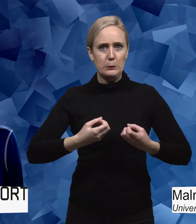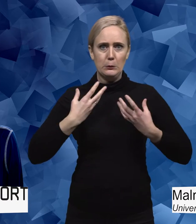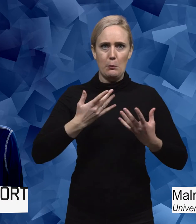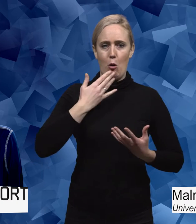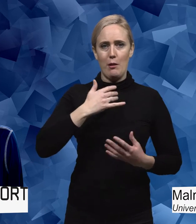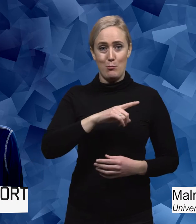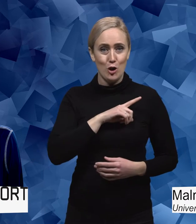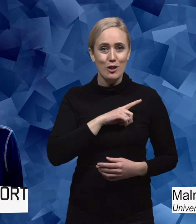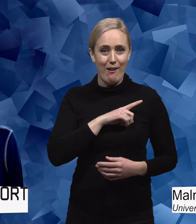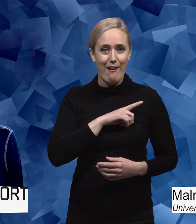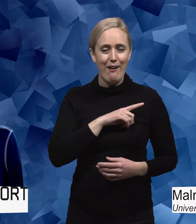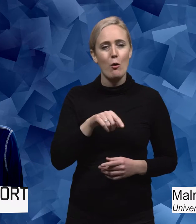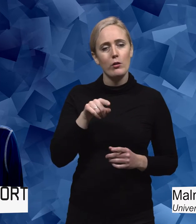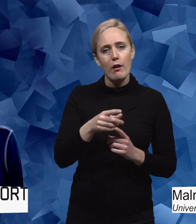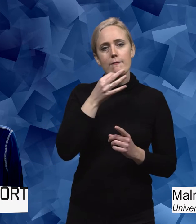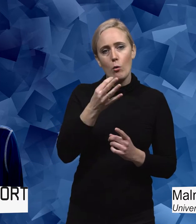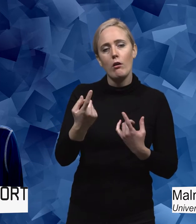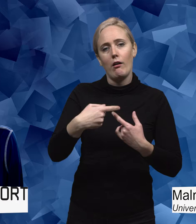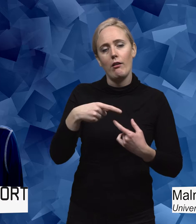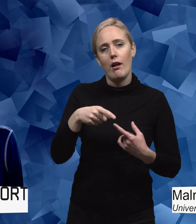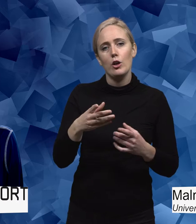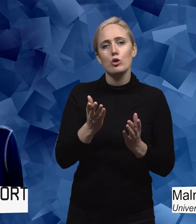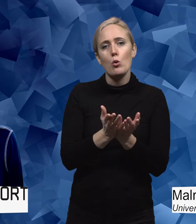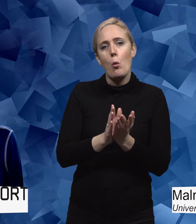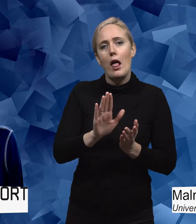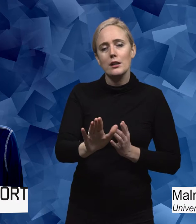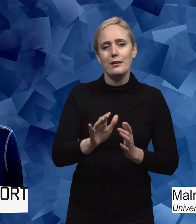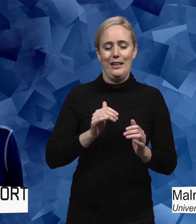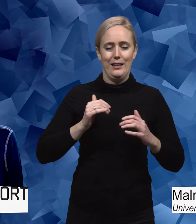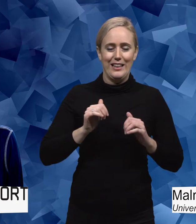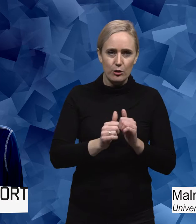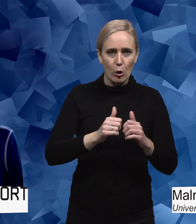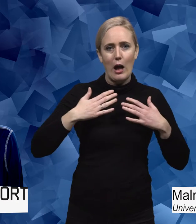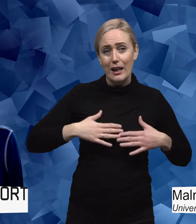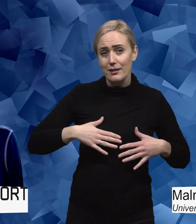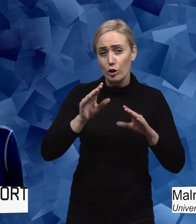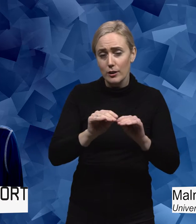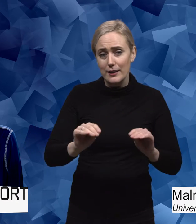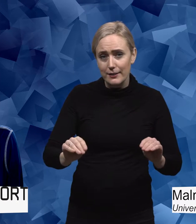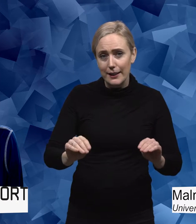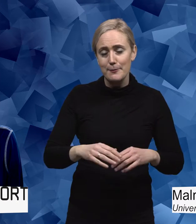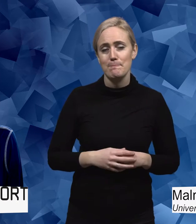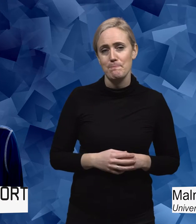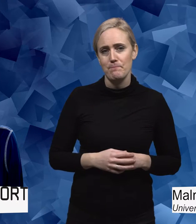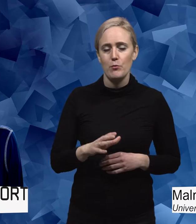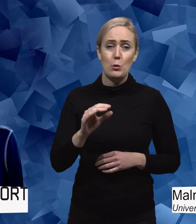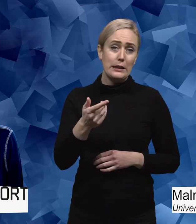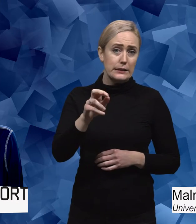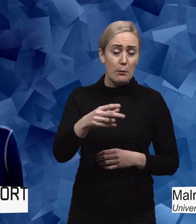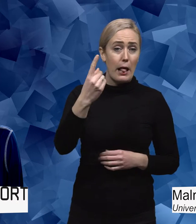när jag ställde den här frågan. Och det var ju frågan om skolans idrott och hälsaundervisning då. Och då kunde det till exempel vara så att en tjej berätta